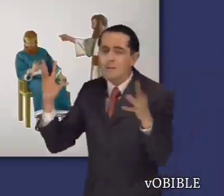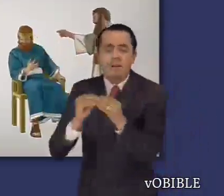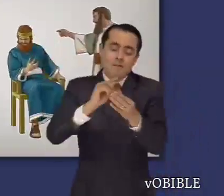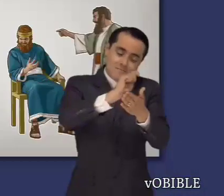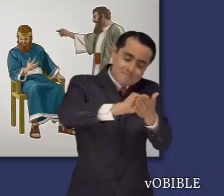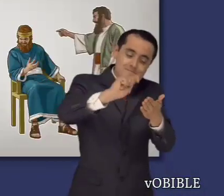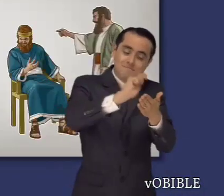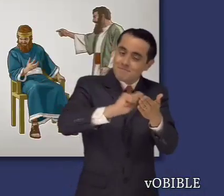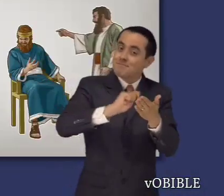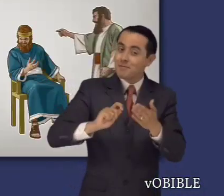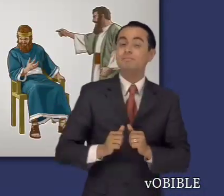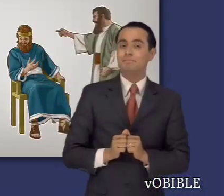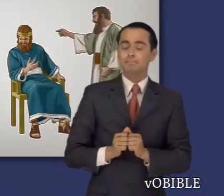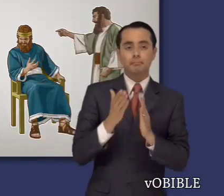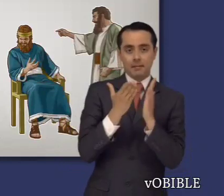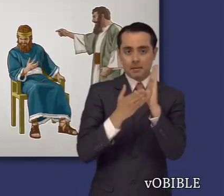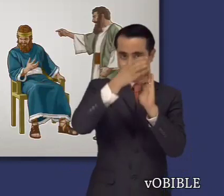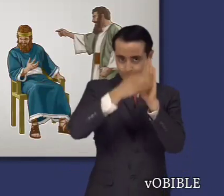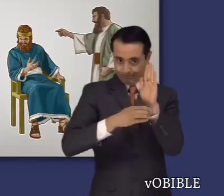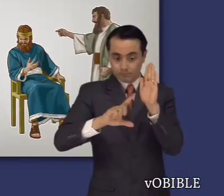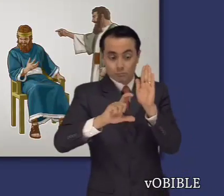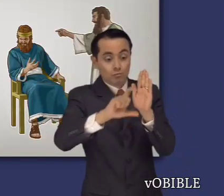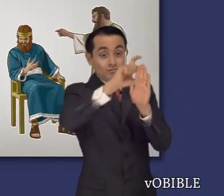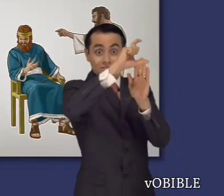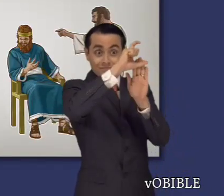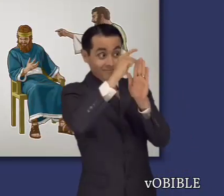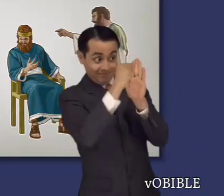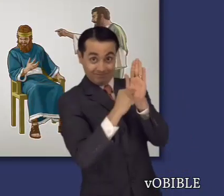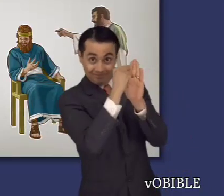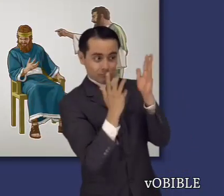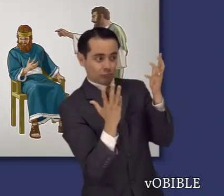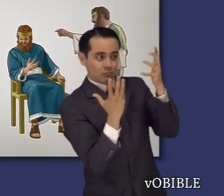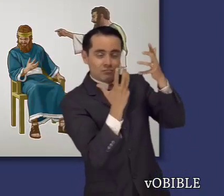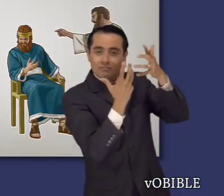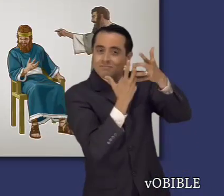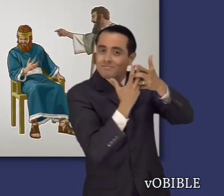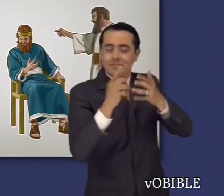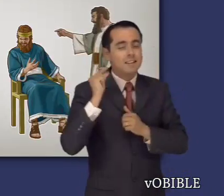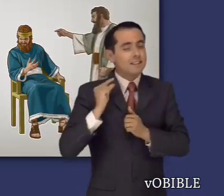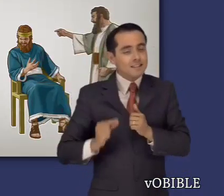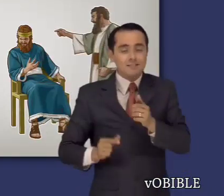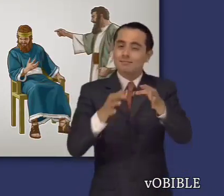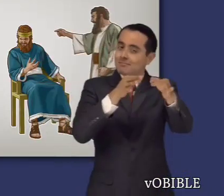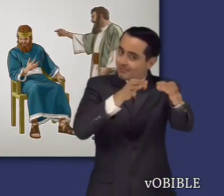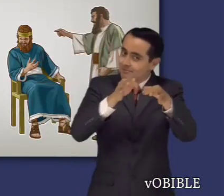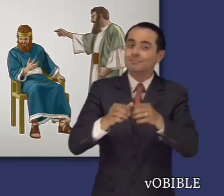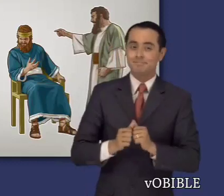Los encabezamientos de algunos de los Salmos nos dicen quién los escribió y nos aportan otros detalles.